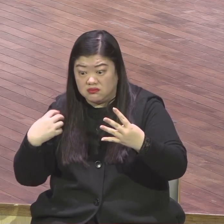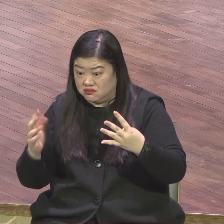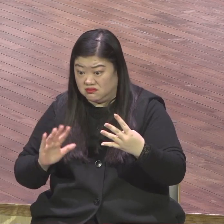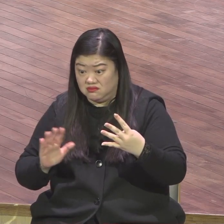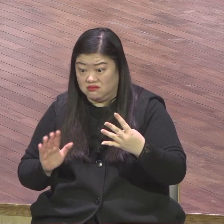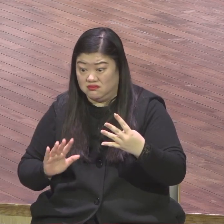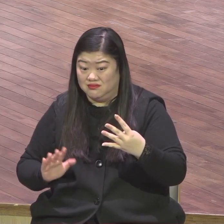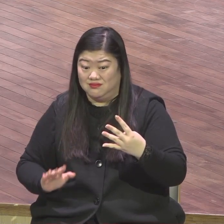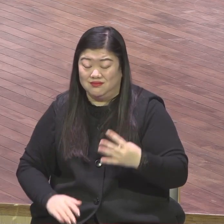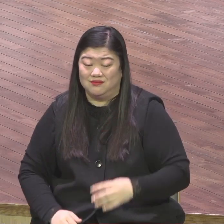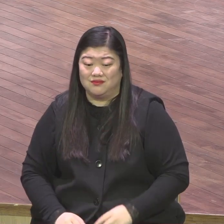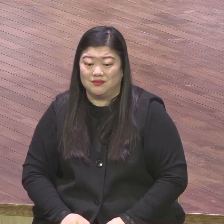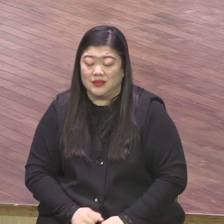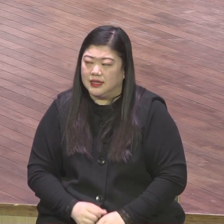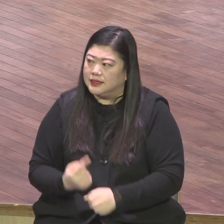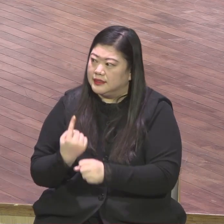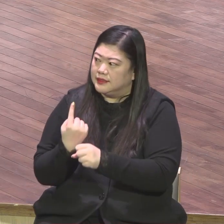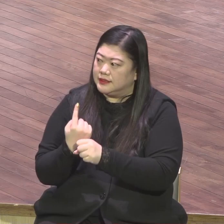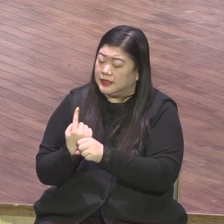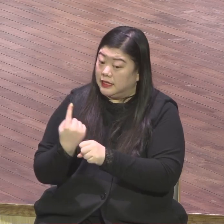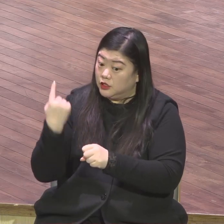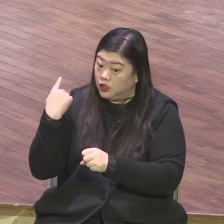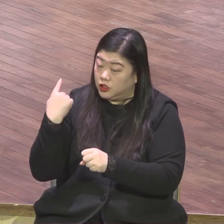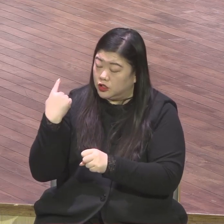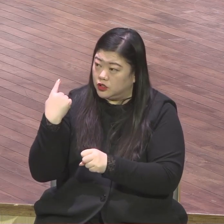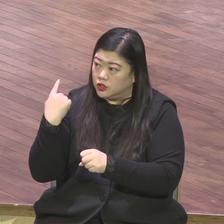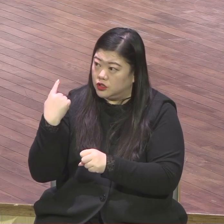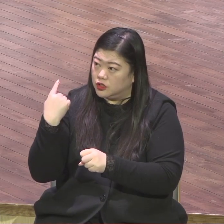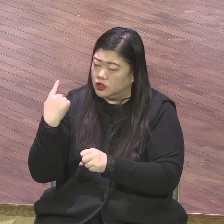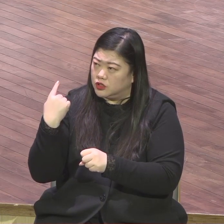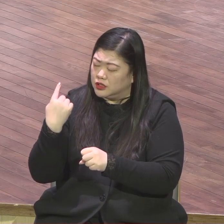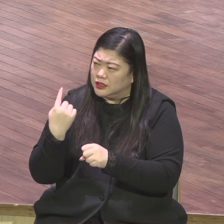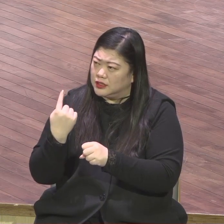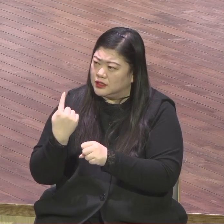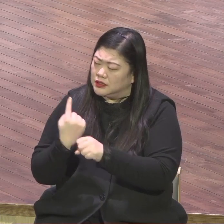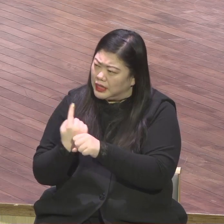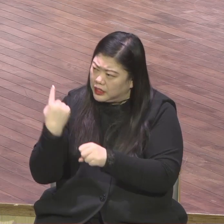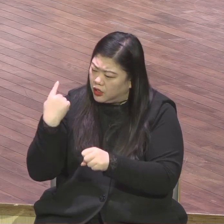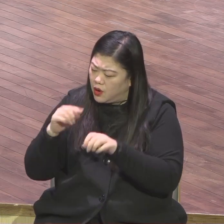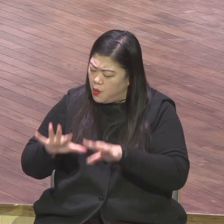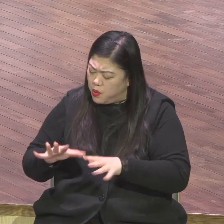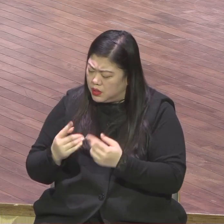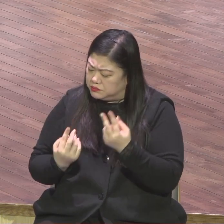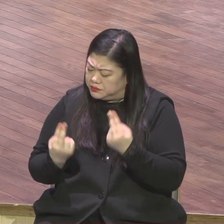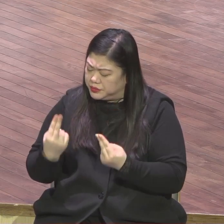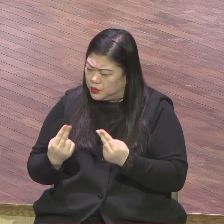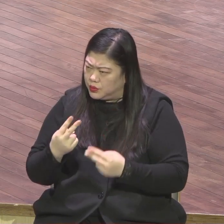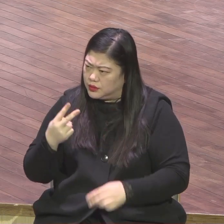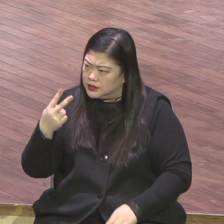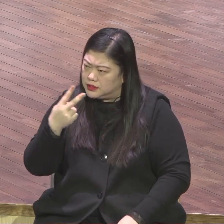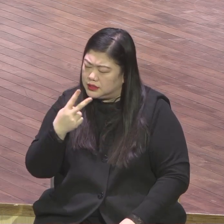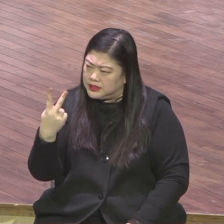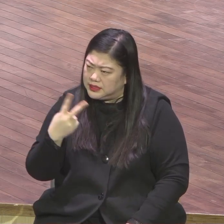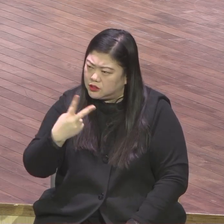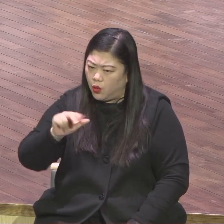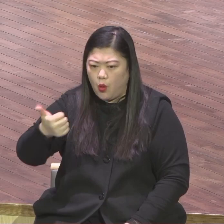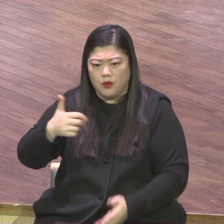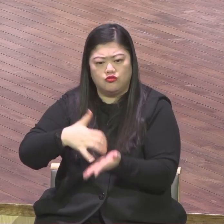작년 한 해를 보니까 그 수치가 벗어나지 못해요 물론 코로나 때문에 그렇게 다 했지만 그래서 2023년부터 이제는 그 탈퇴를